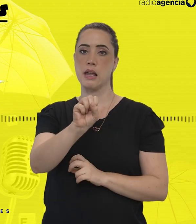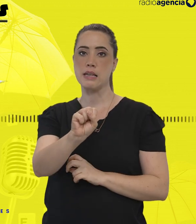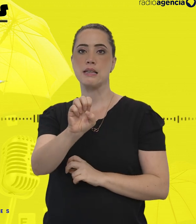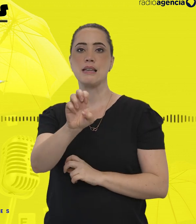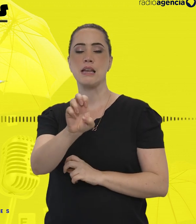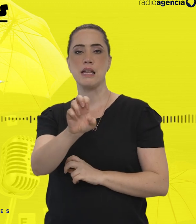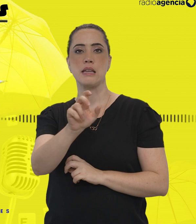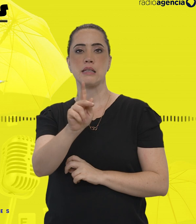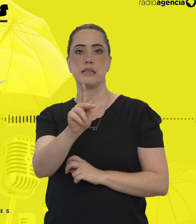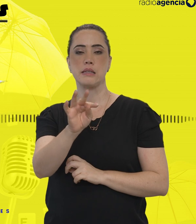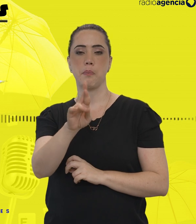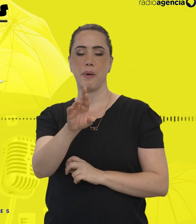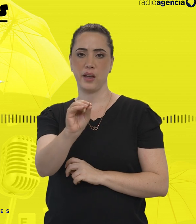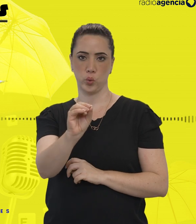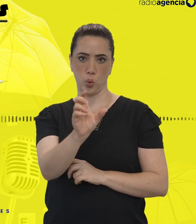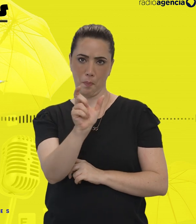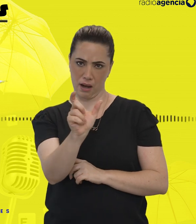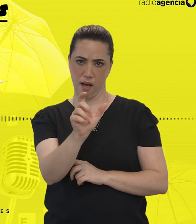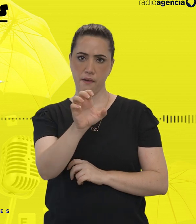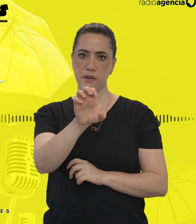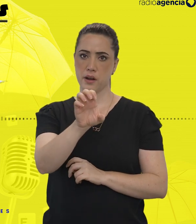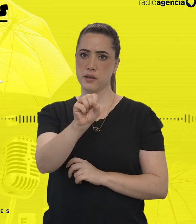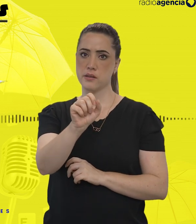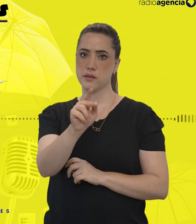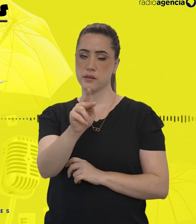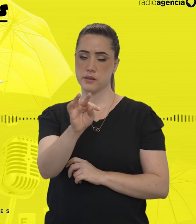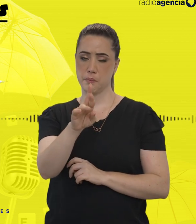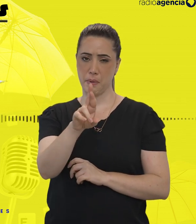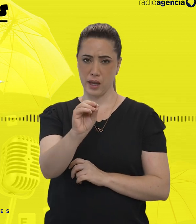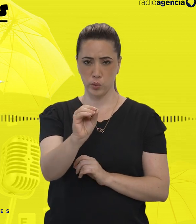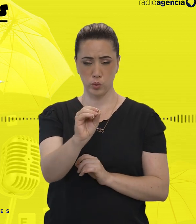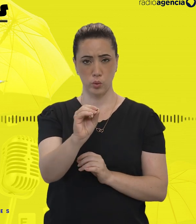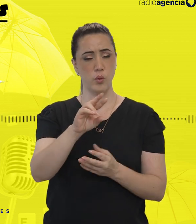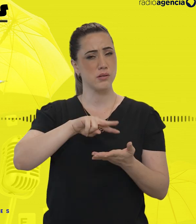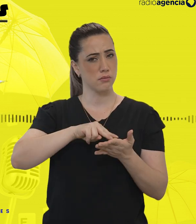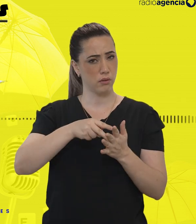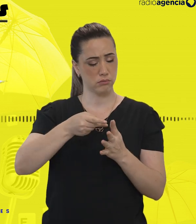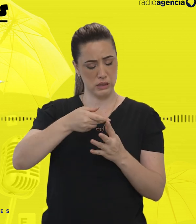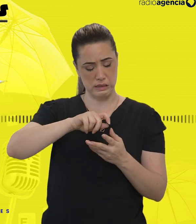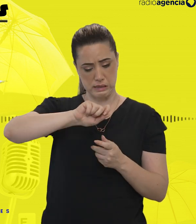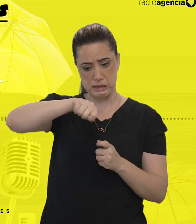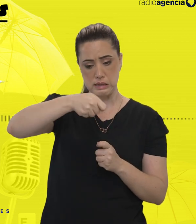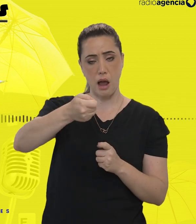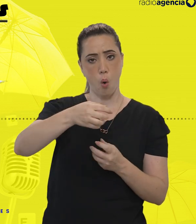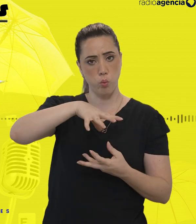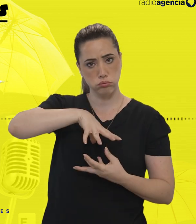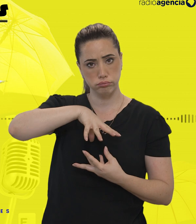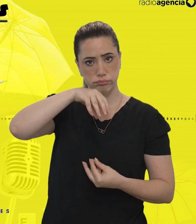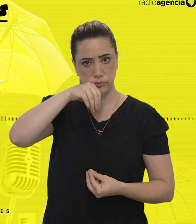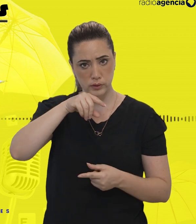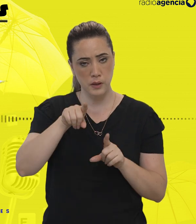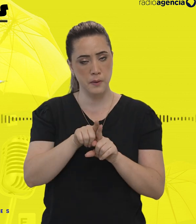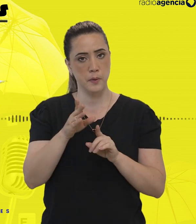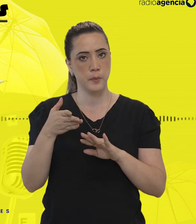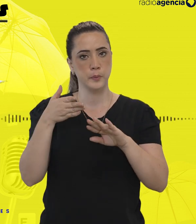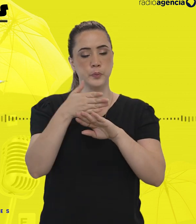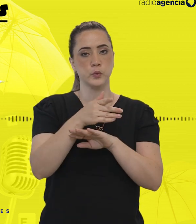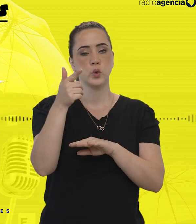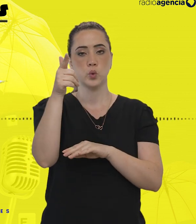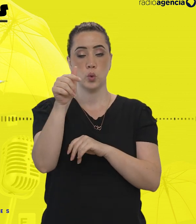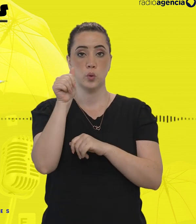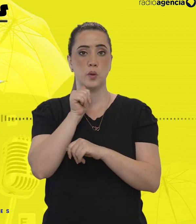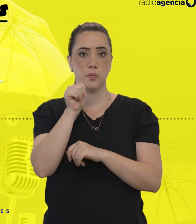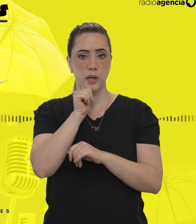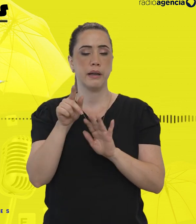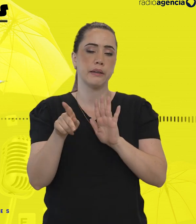isso meio que fomentou a entrada da Temple Grandin, que é uma psicóloga isotecnista estadunidense. Ela é autista.